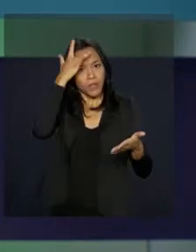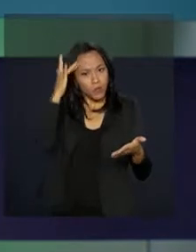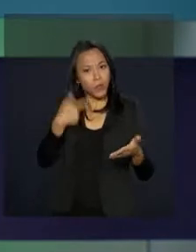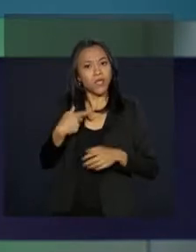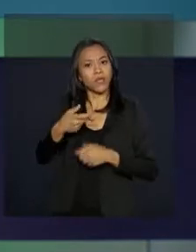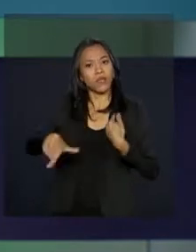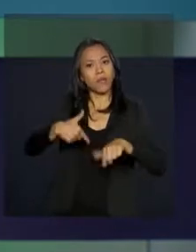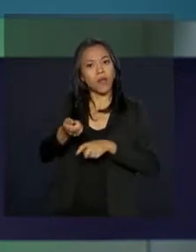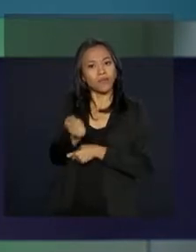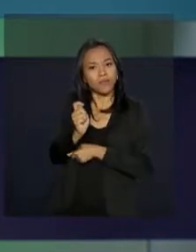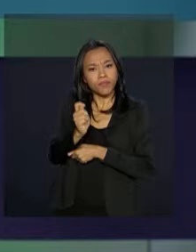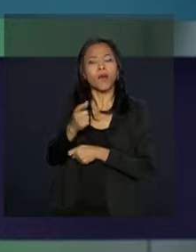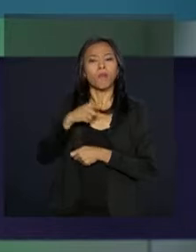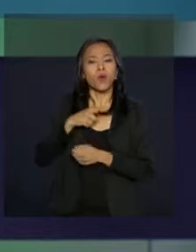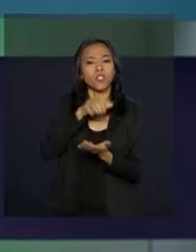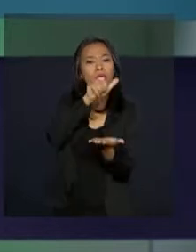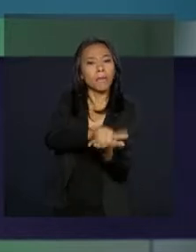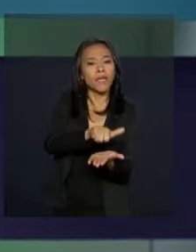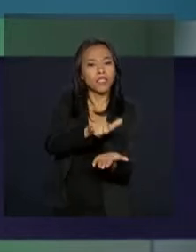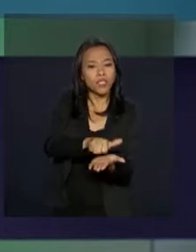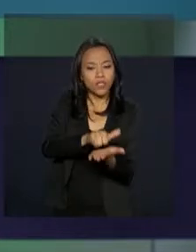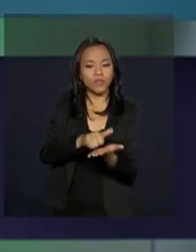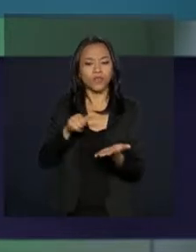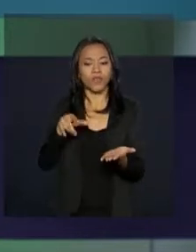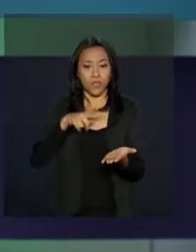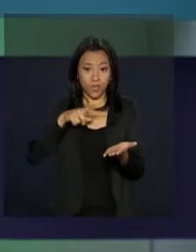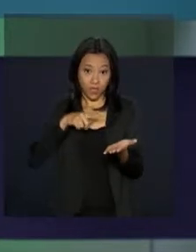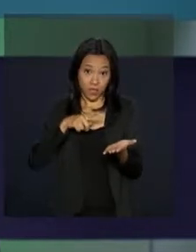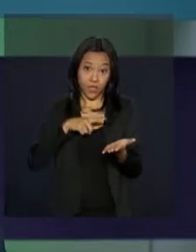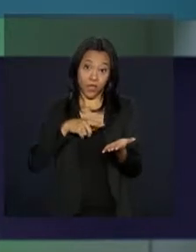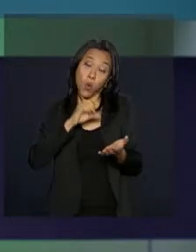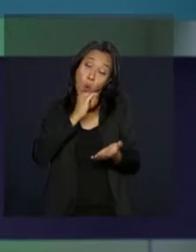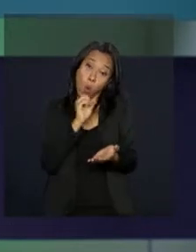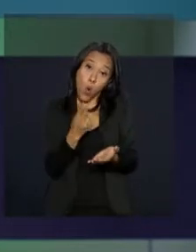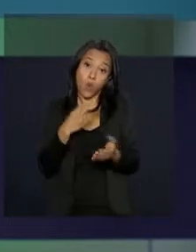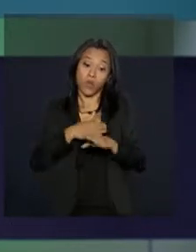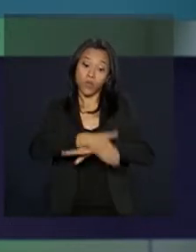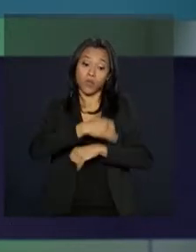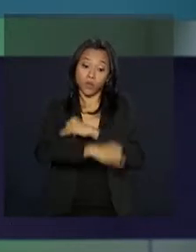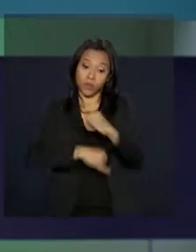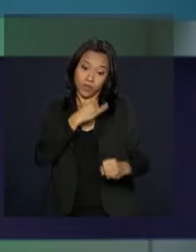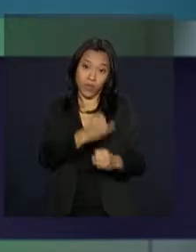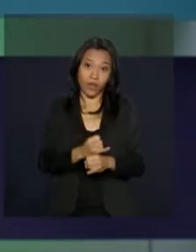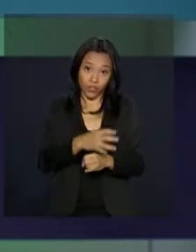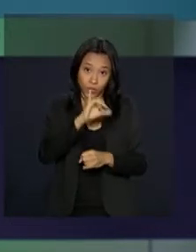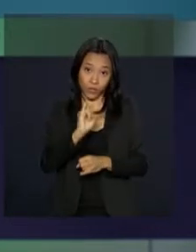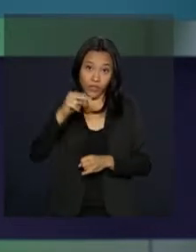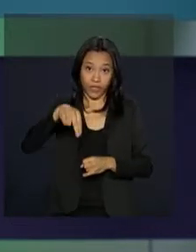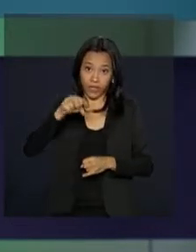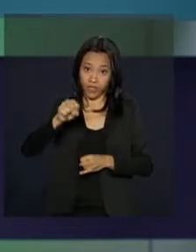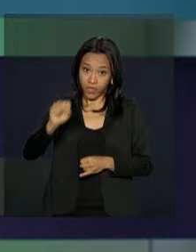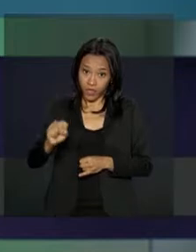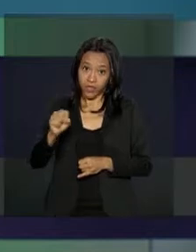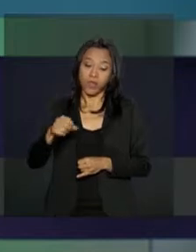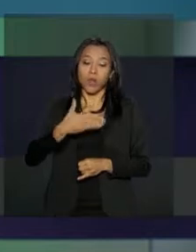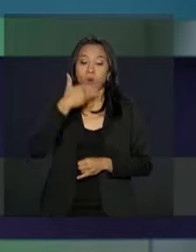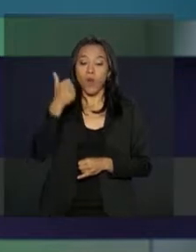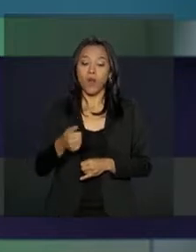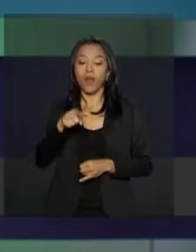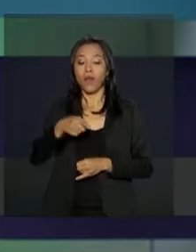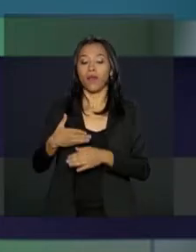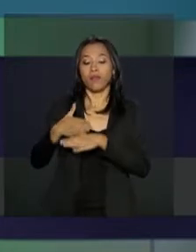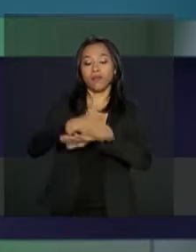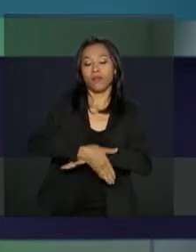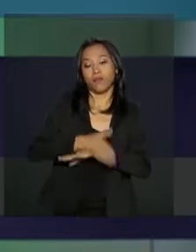acompanhar tudo pelo aplicativo Meu INSS ou então pelo site do Instituto. Uma outra forma de consulta é pelo portal